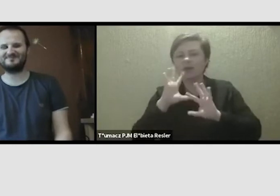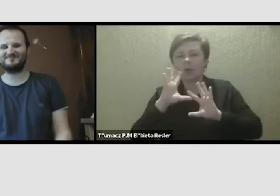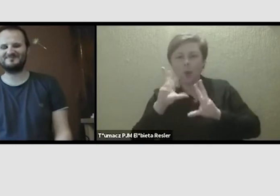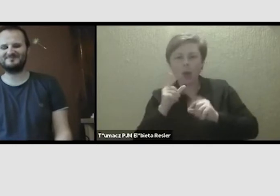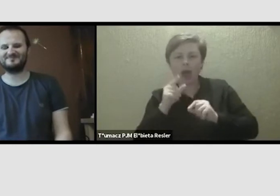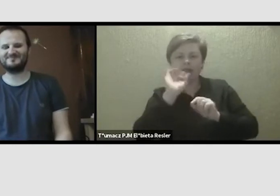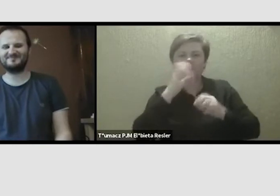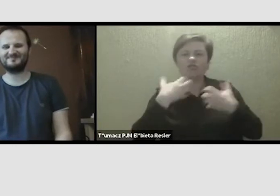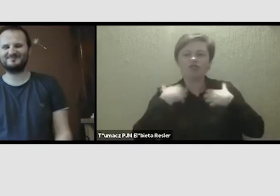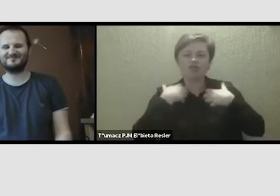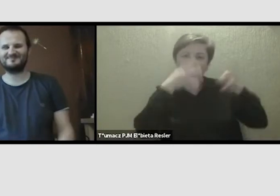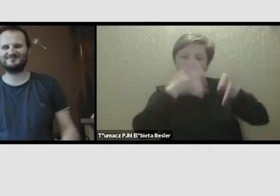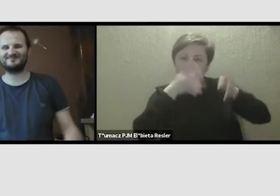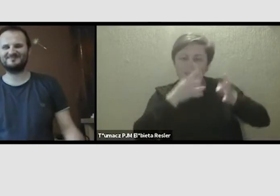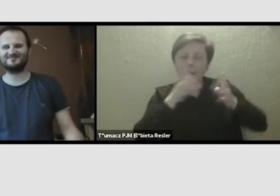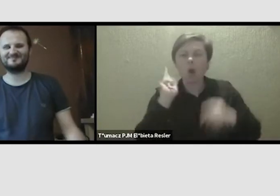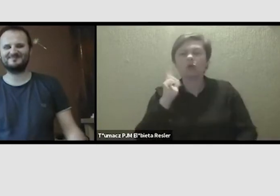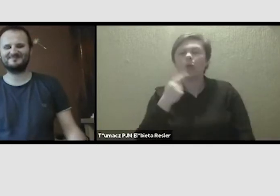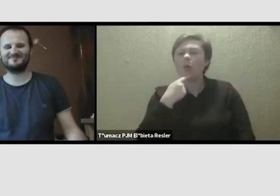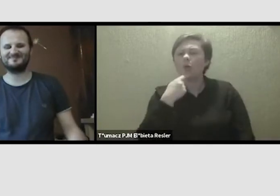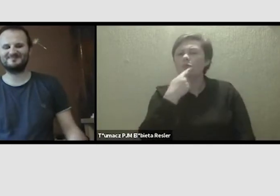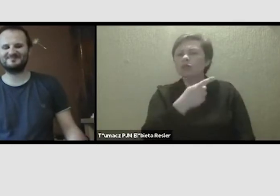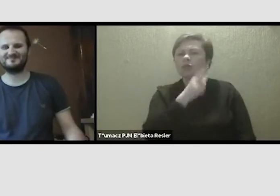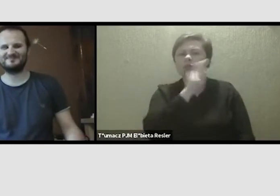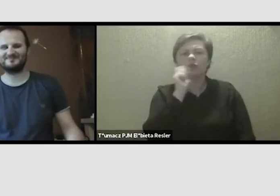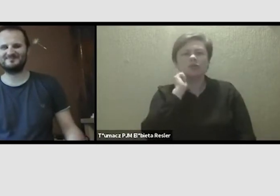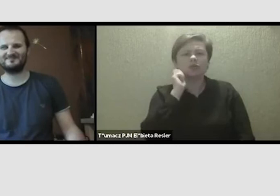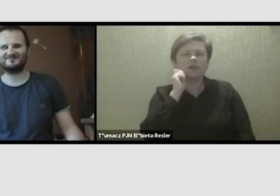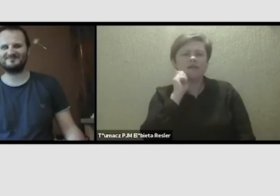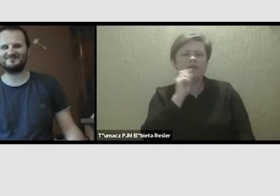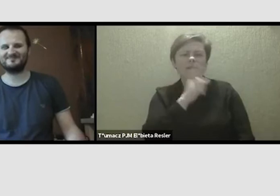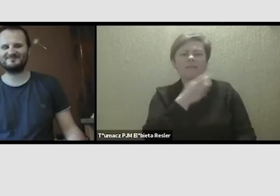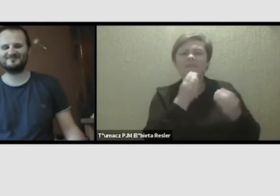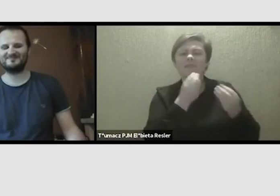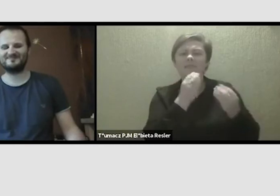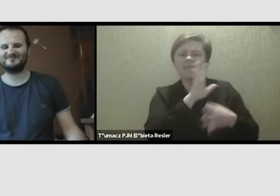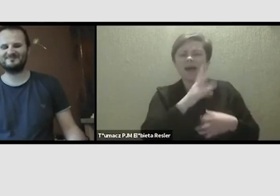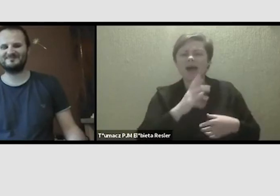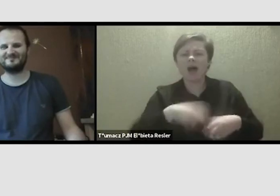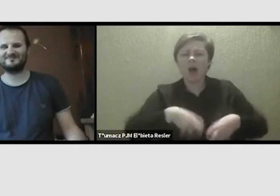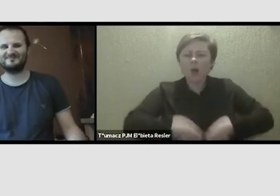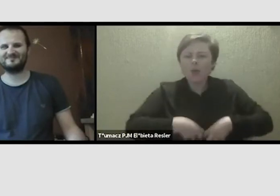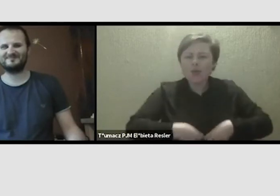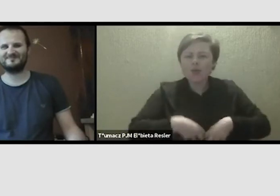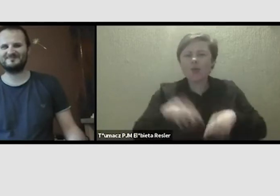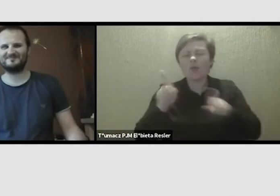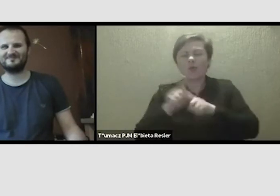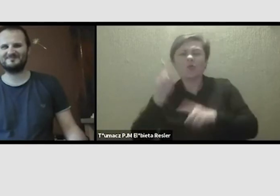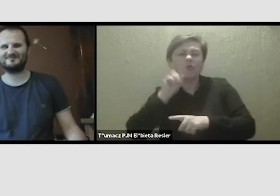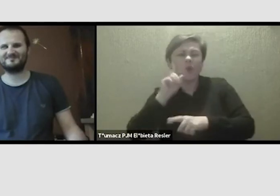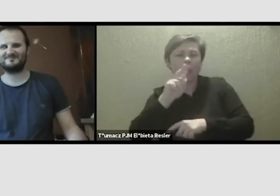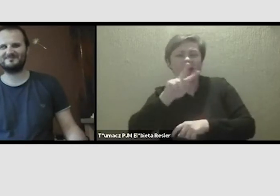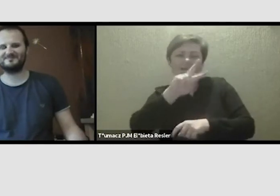znalazłam. Ktoś powiedział, dziewczyna o kapitalnym poczuciu humoru i chłopak o ogromnym sercu.